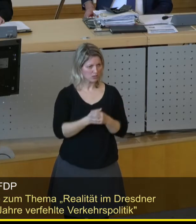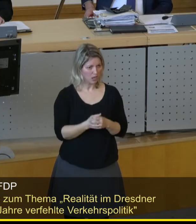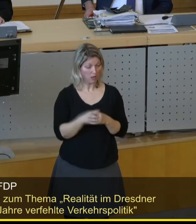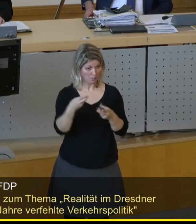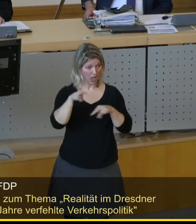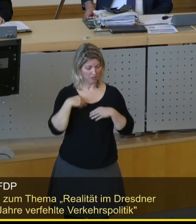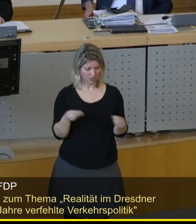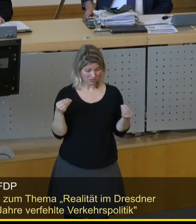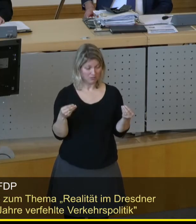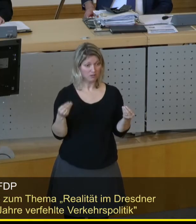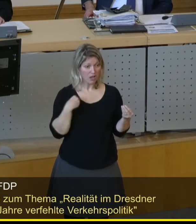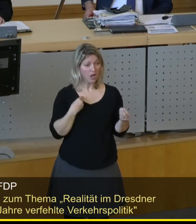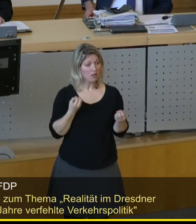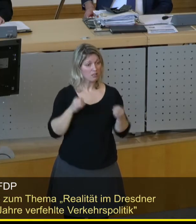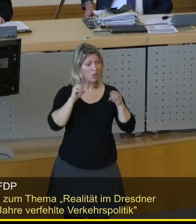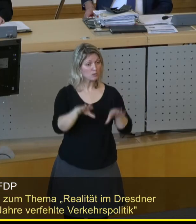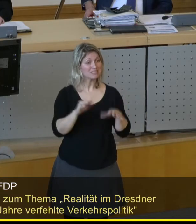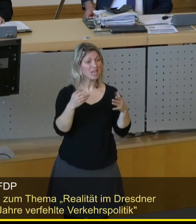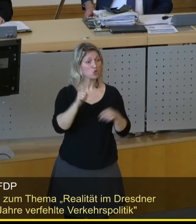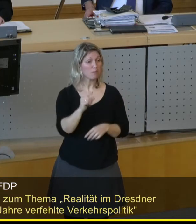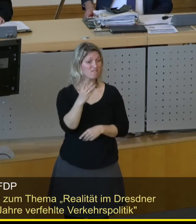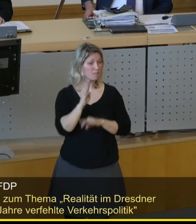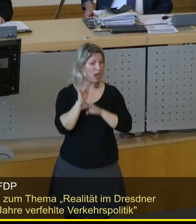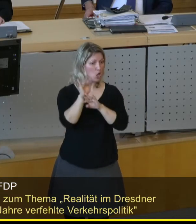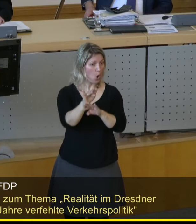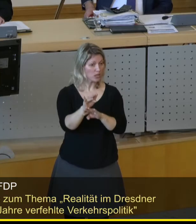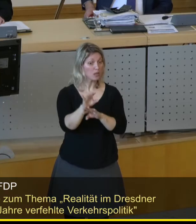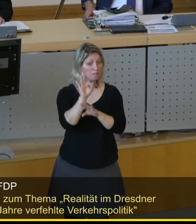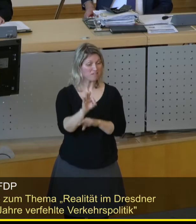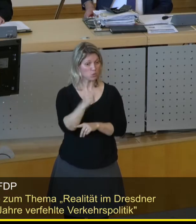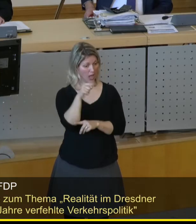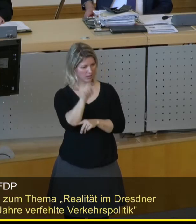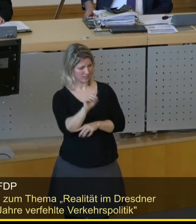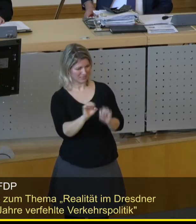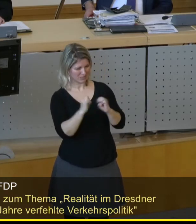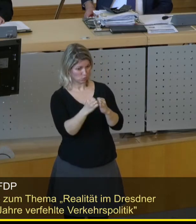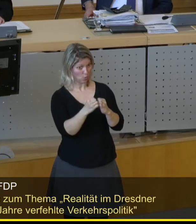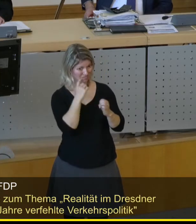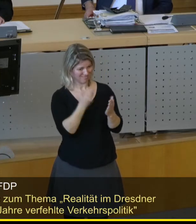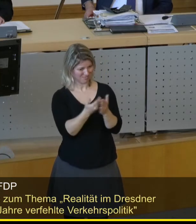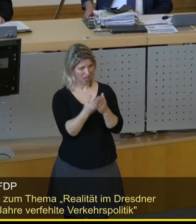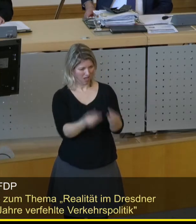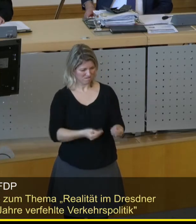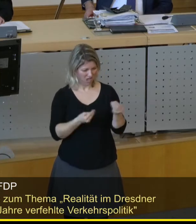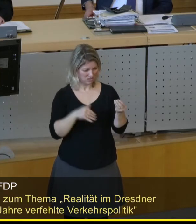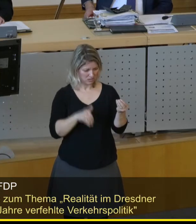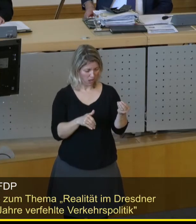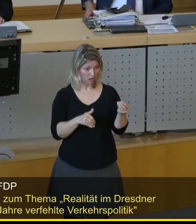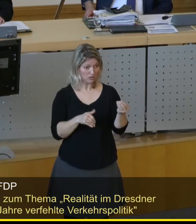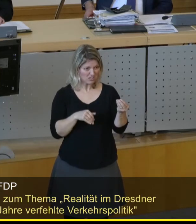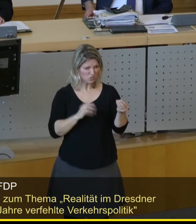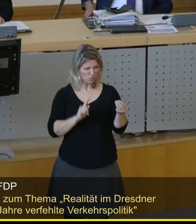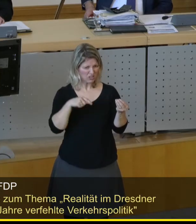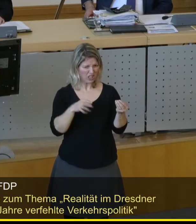10,4 Millionen Euro aus. Und da haben wir eine endende Situation, nachweisbar, dass wir hinterher für